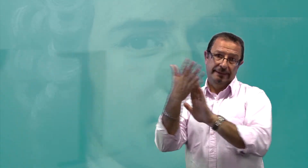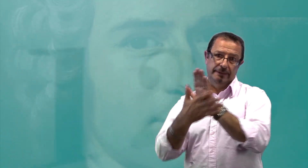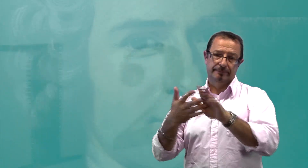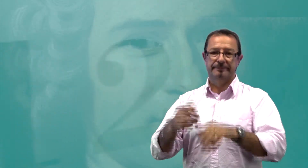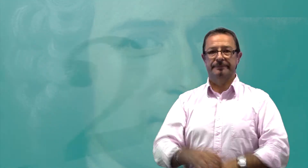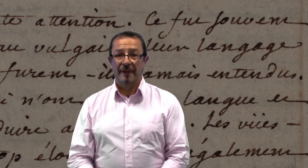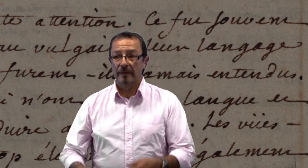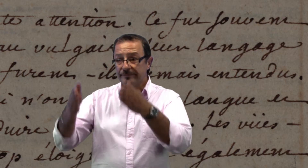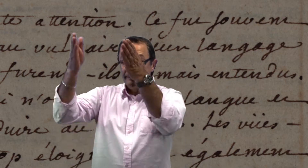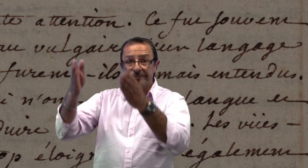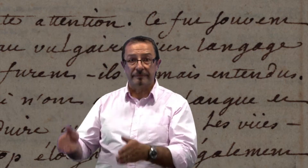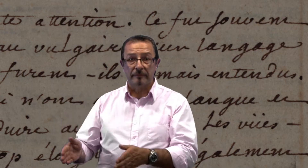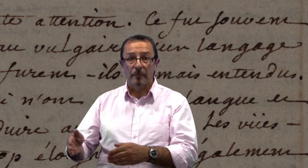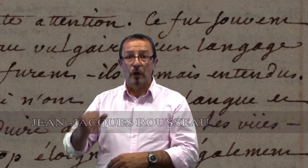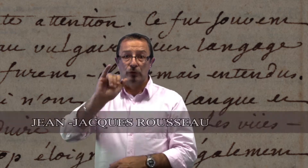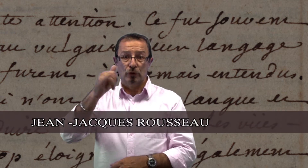signe.